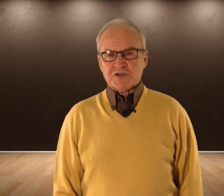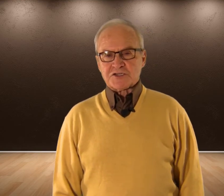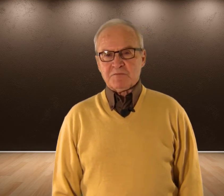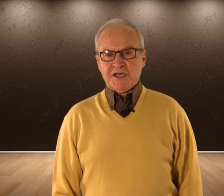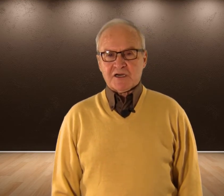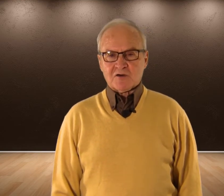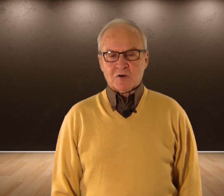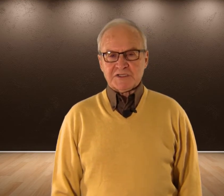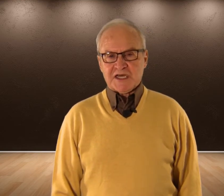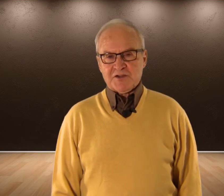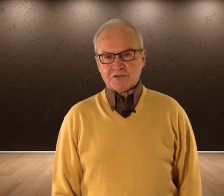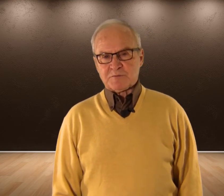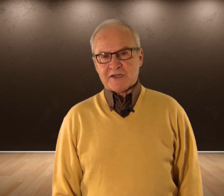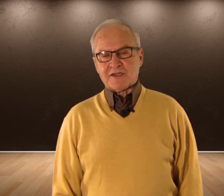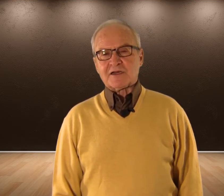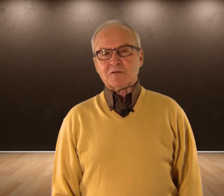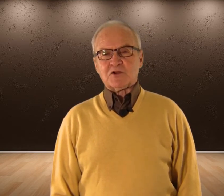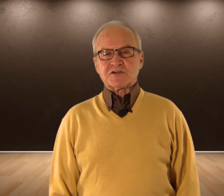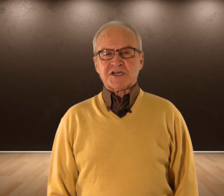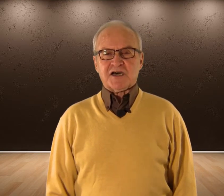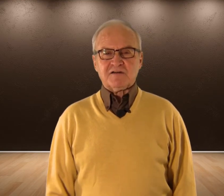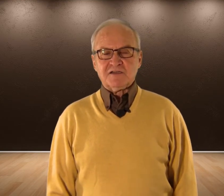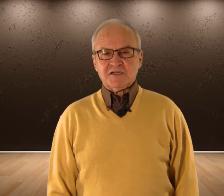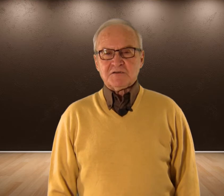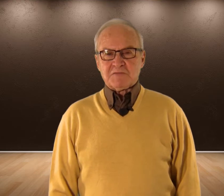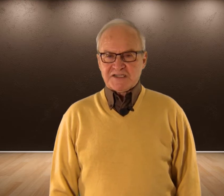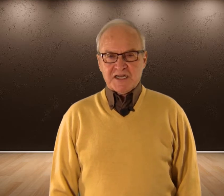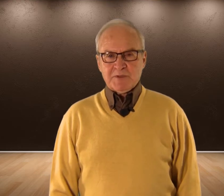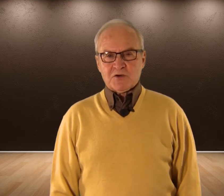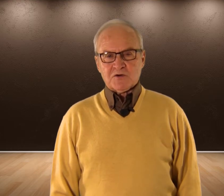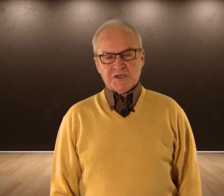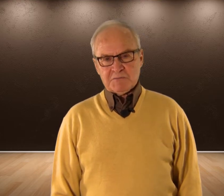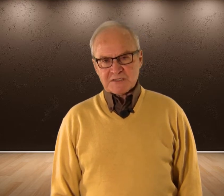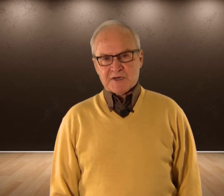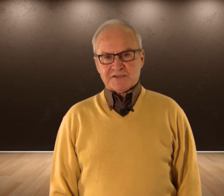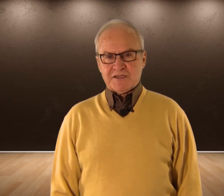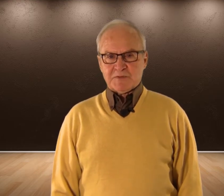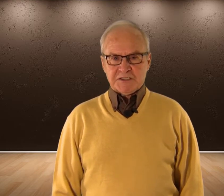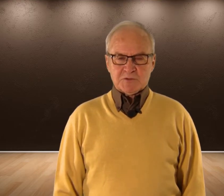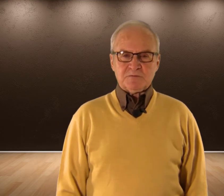El blog es más dinámico y más participativo